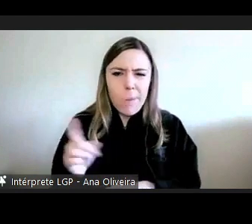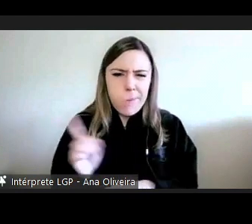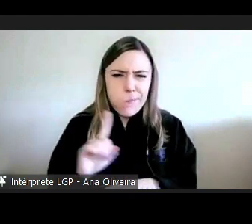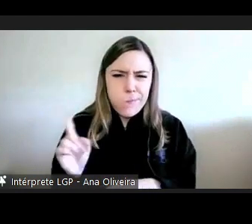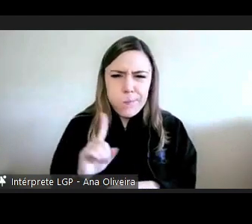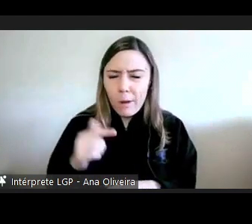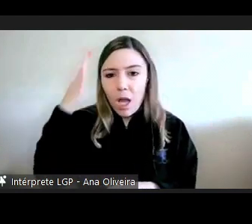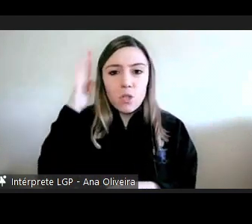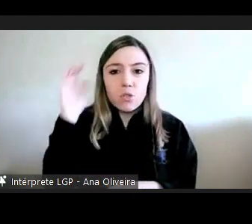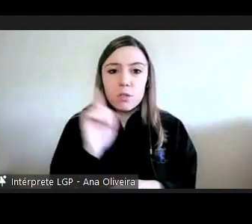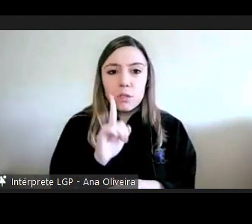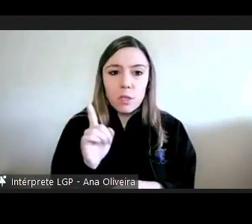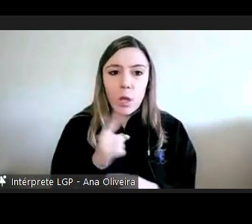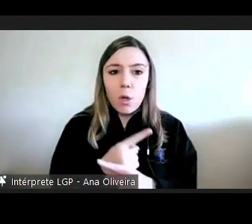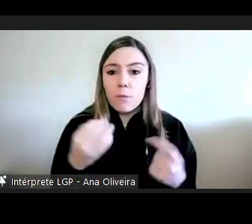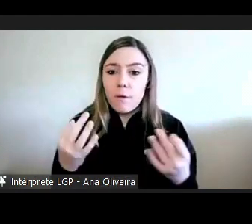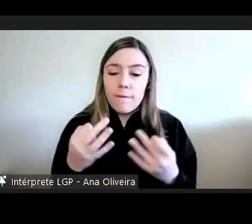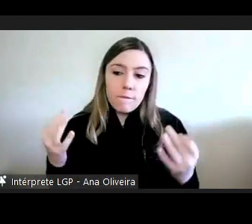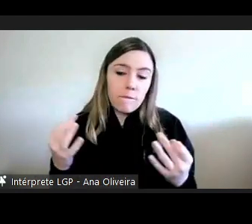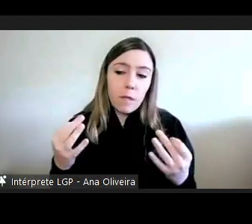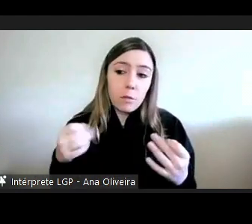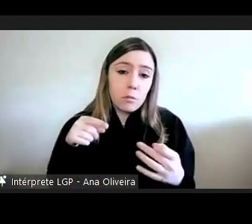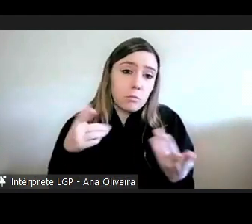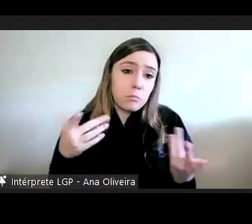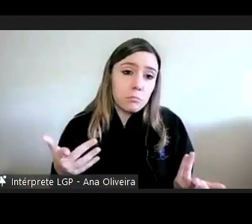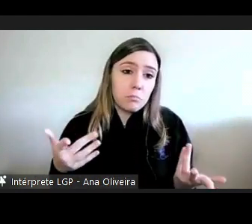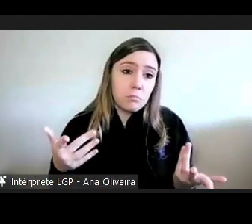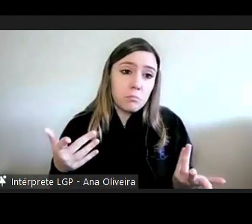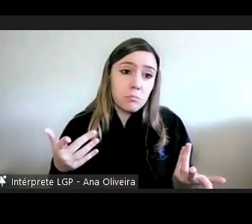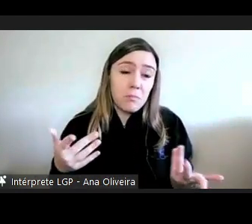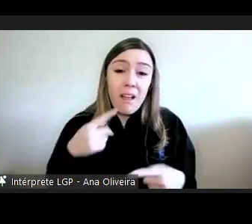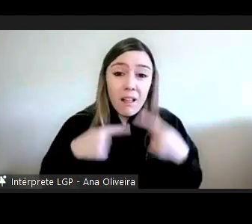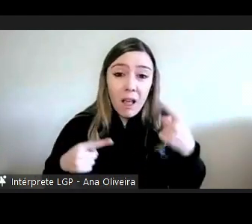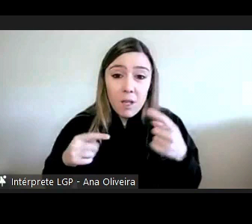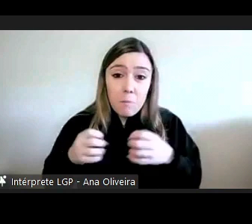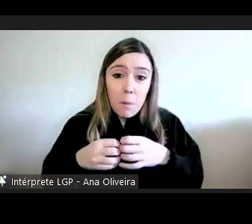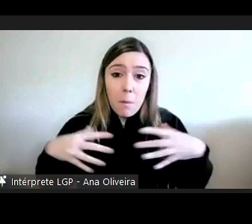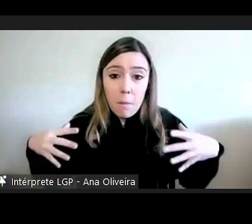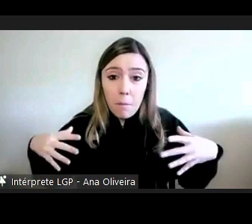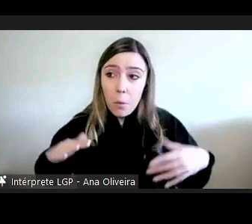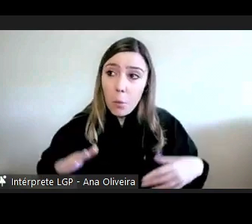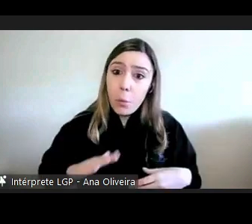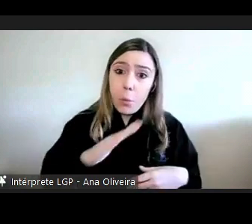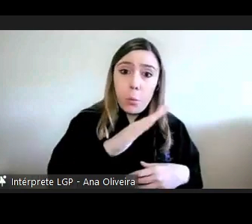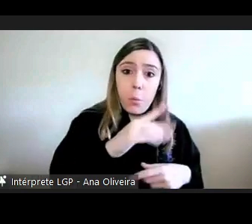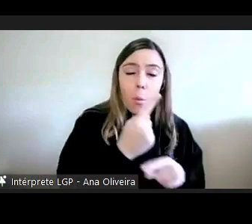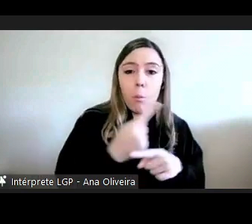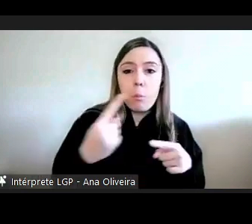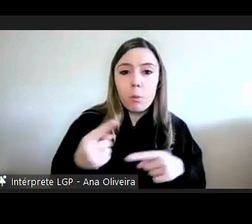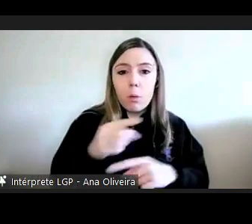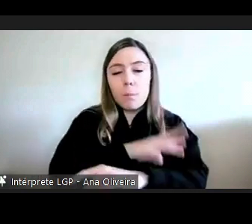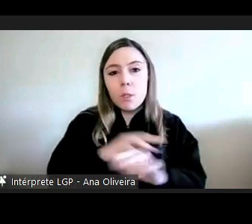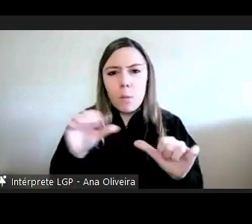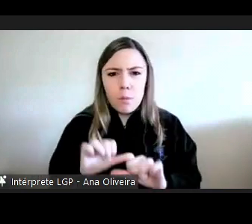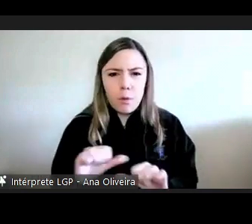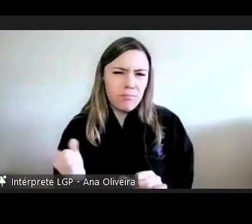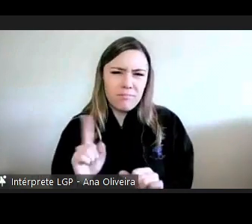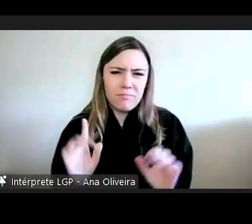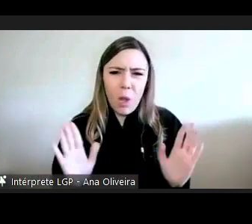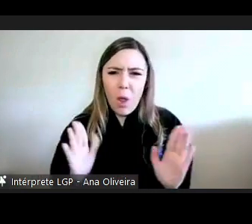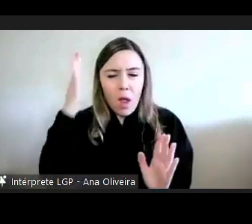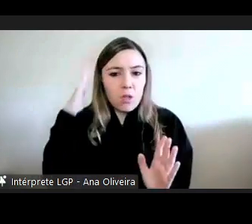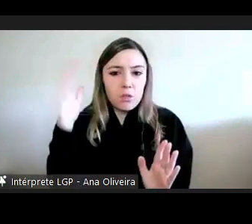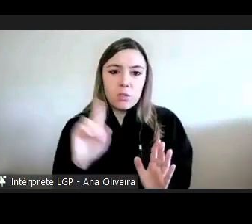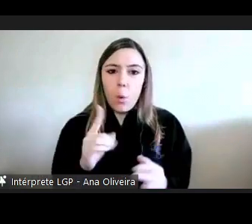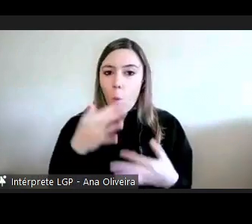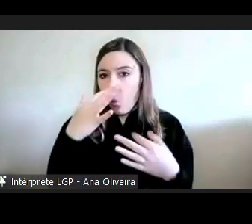que a curva ascendente de queixas é porque a administração cada vez funciona pior de todo e